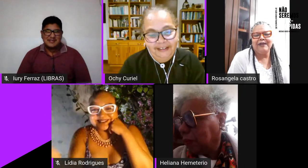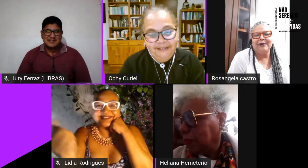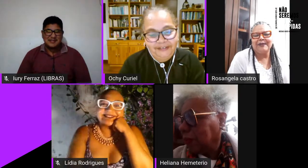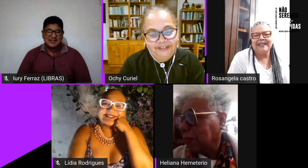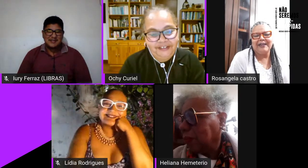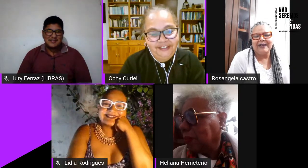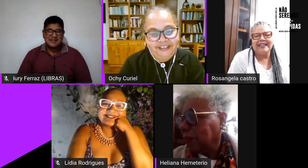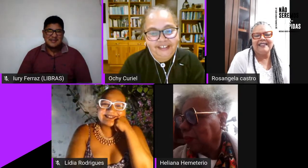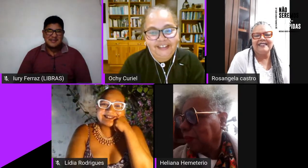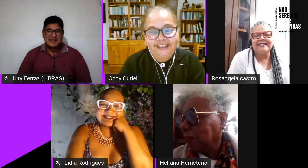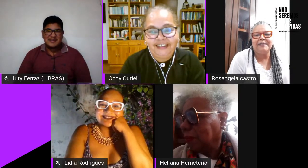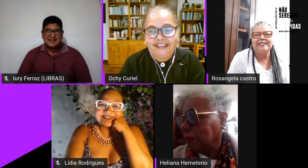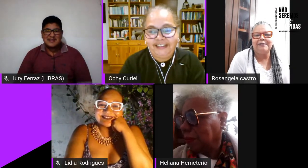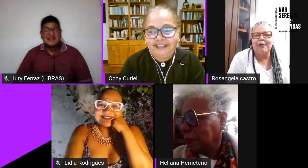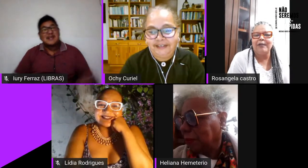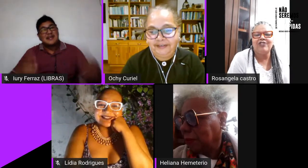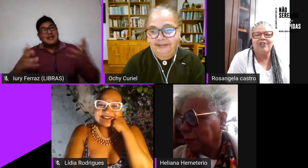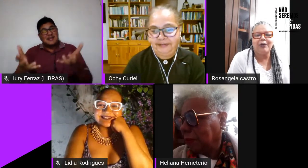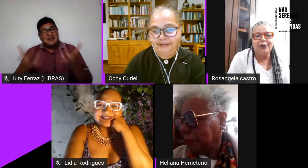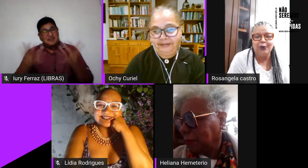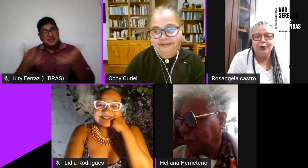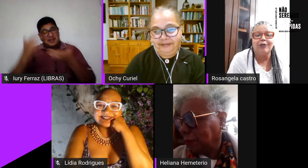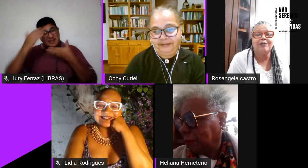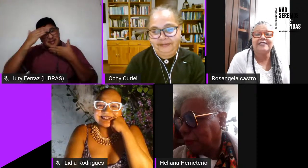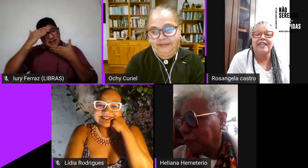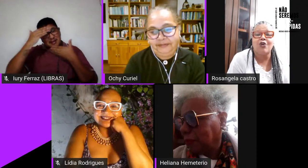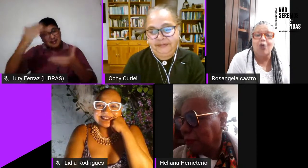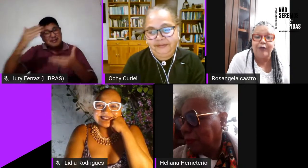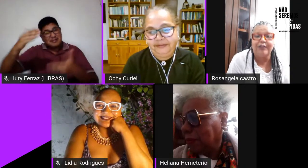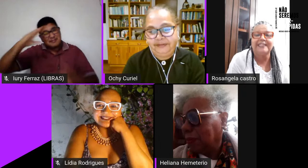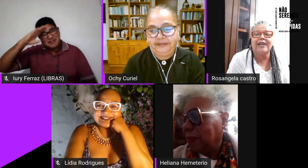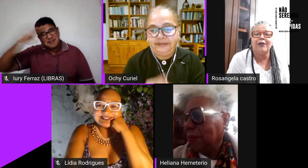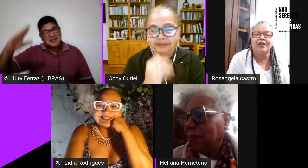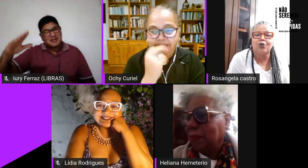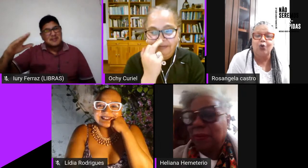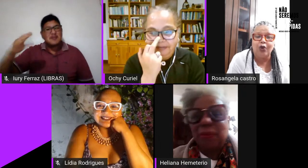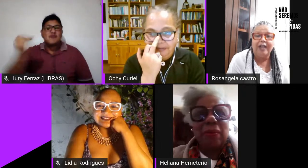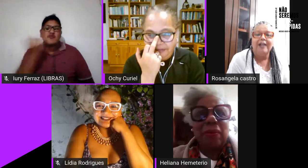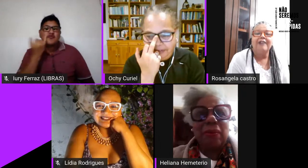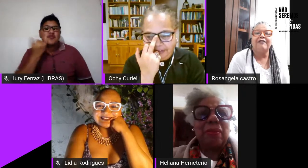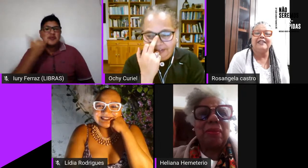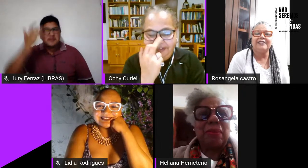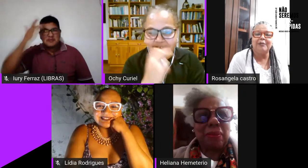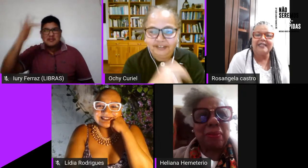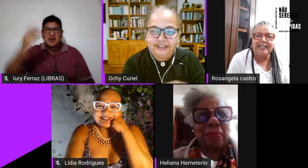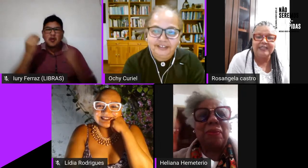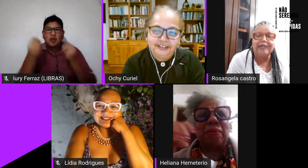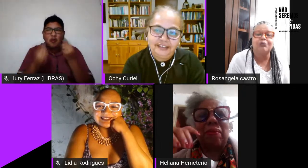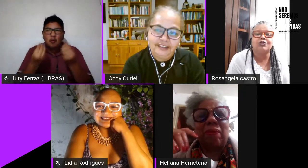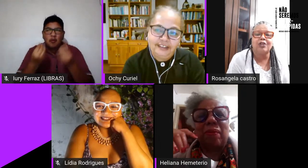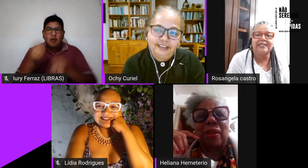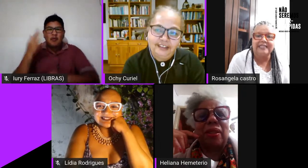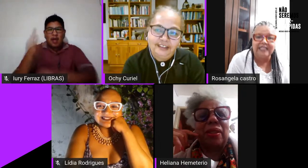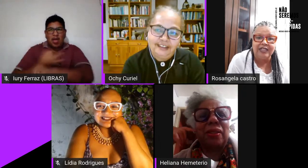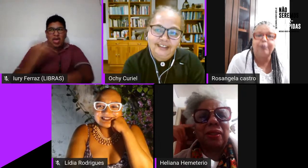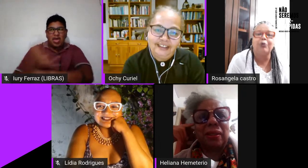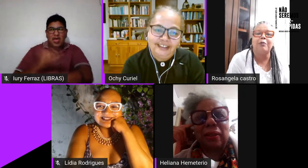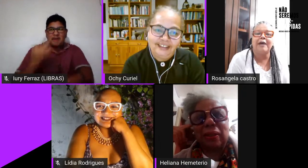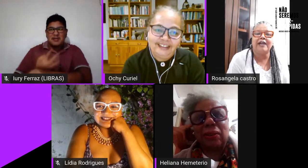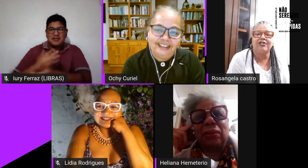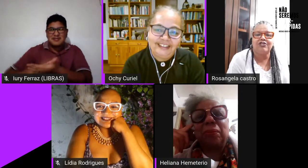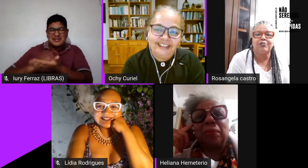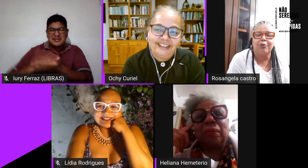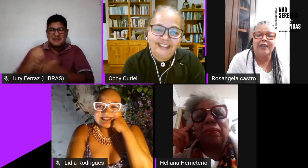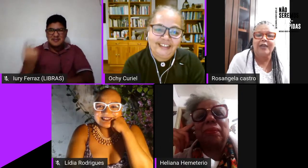eu quero agradecer principalmente ao Yuri que eu não sei como você aguentou fazer uma tradução sozinho